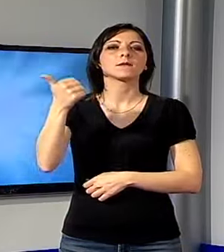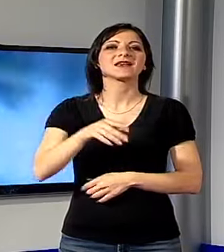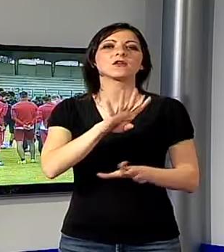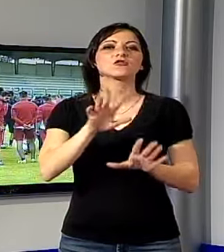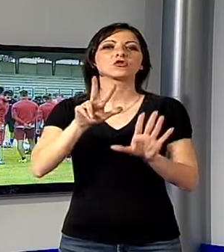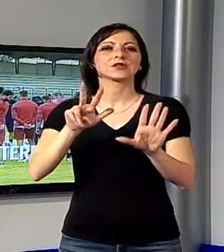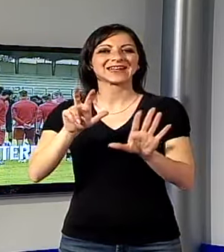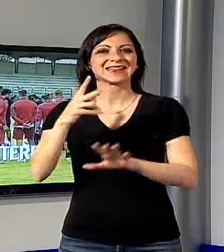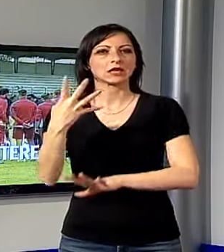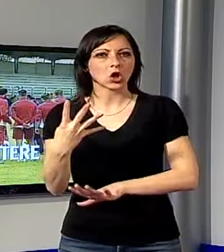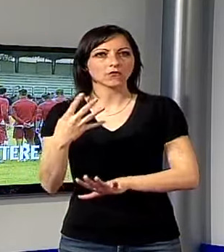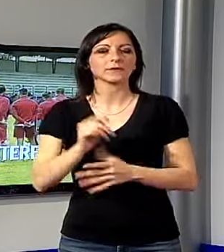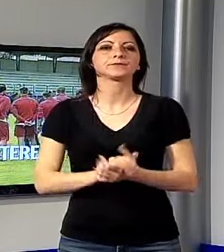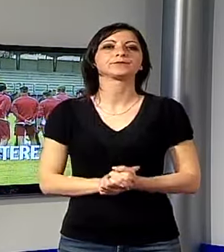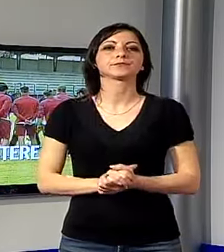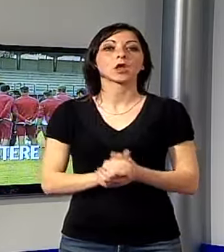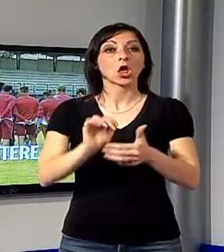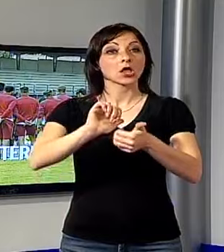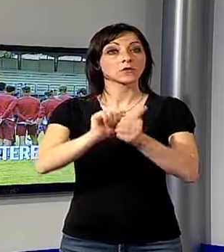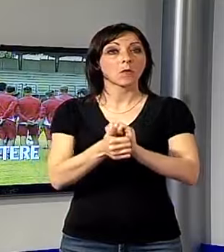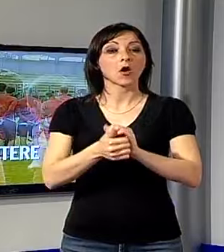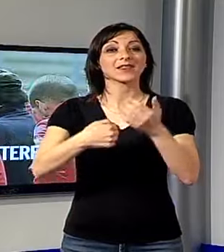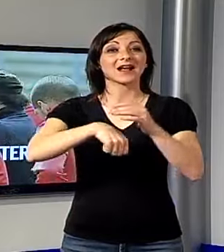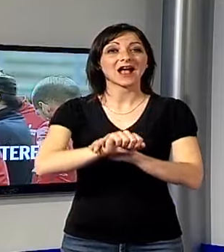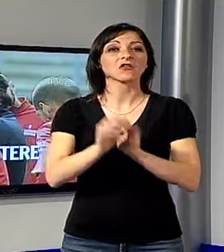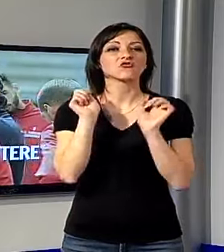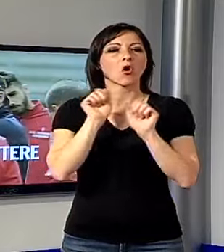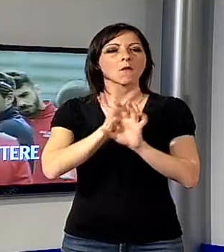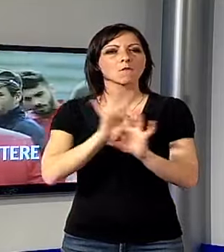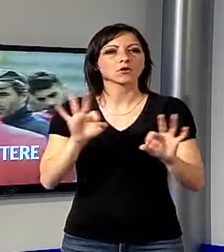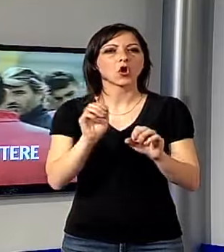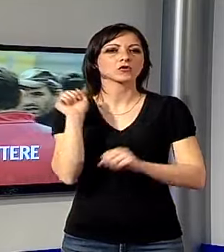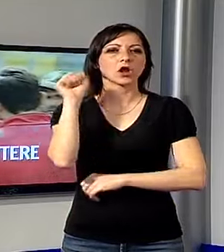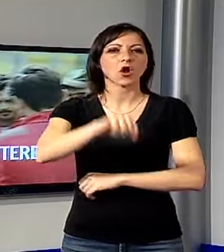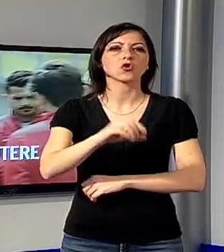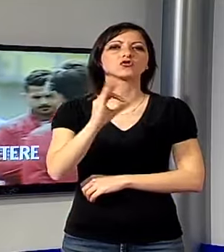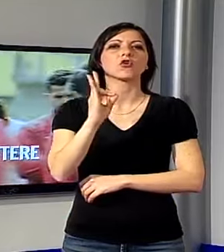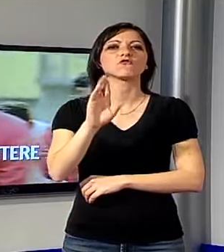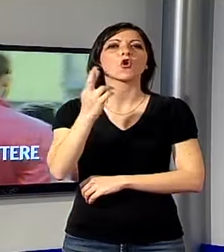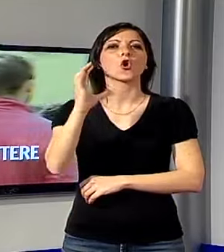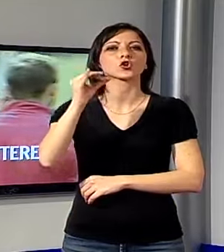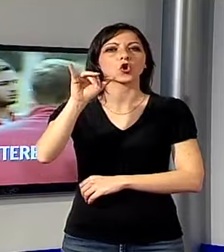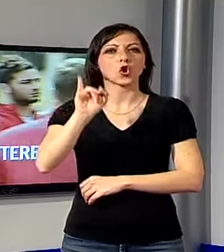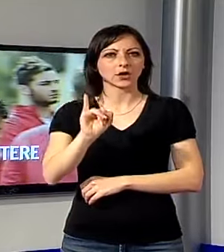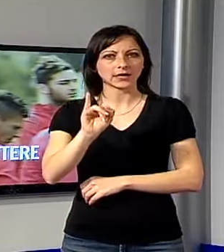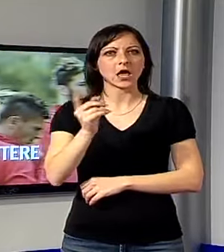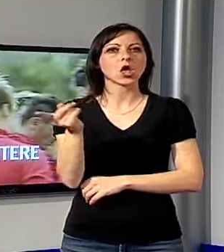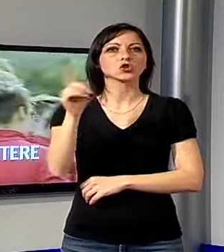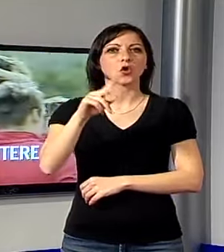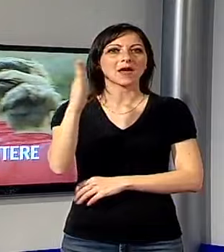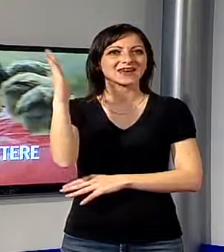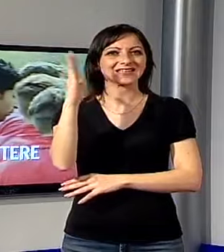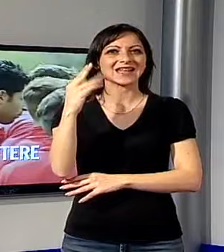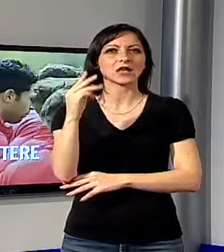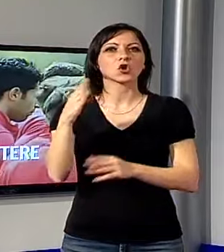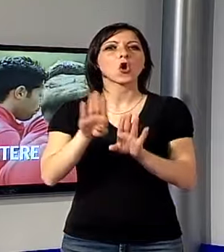Lo sport e il calcio pronti a battere il Forcoli, Lucchese concentratissima per la sfida di domani a Porta Elisa, bisogna vincere e poi ci si